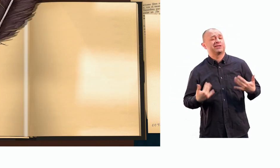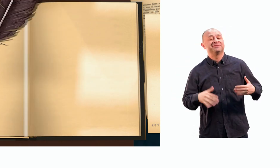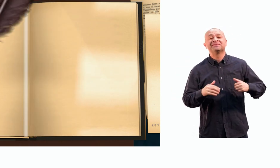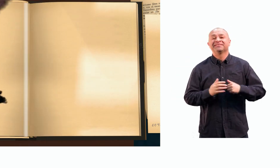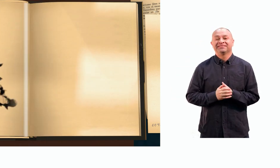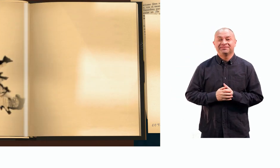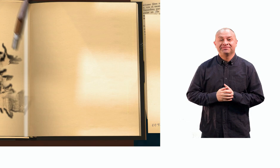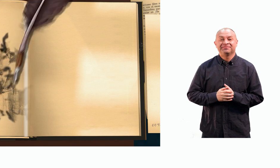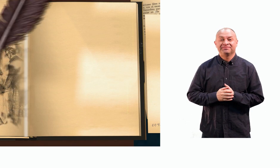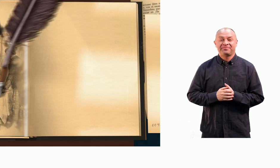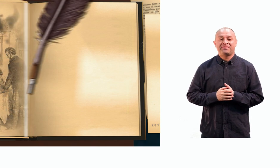adinerada para la época.